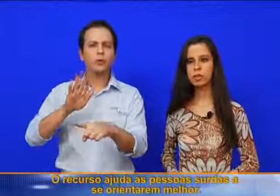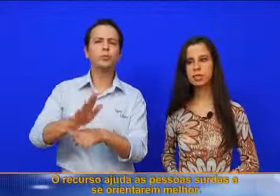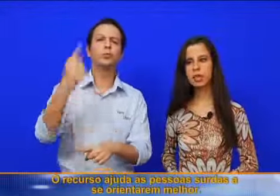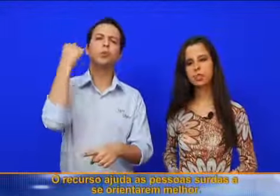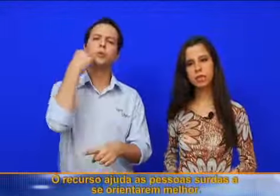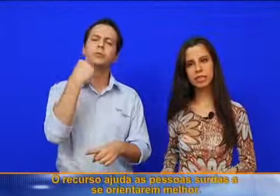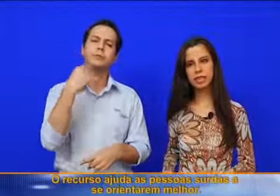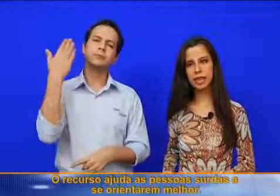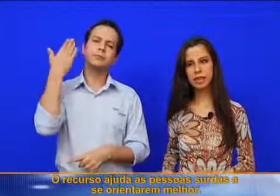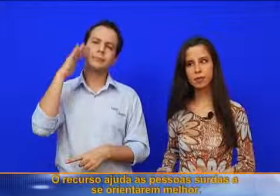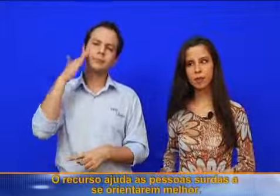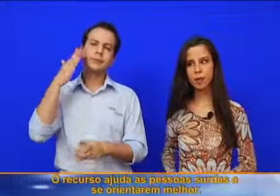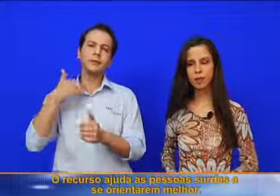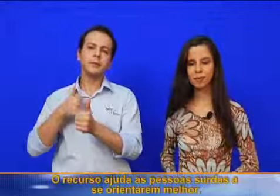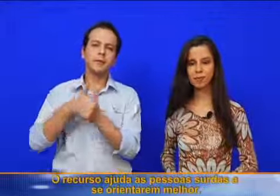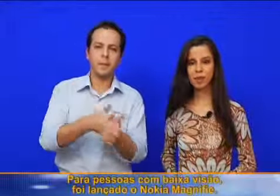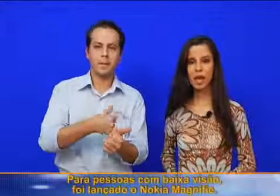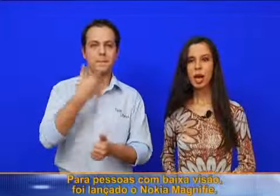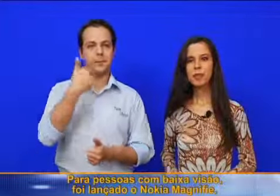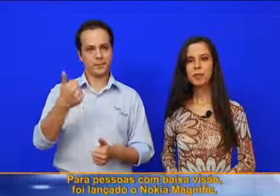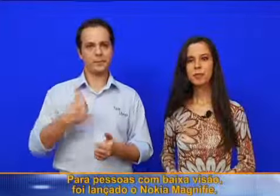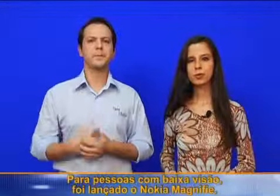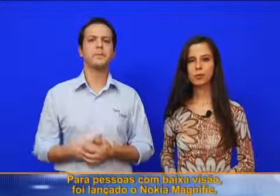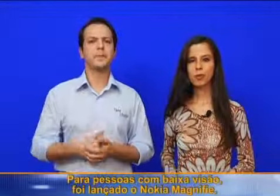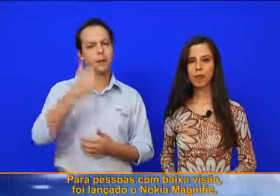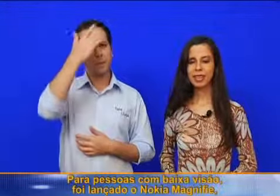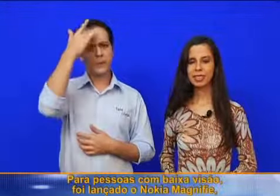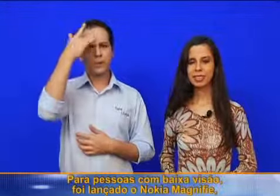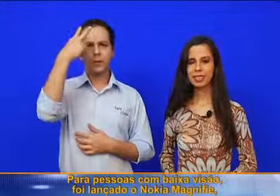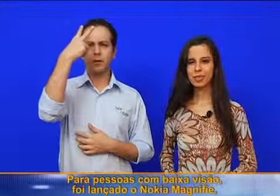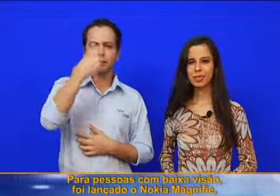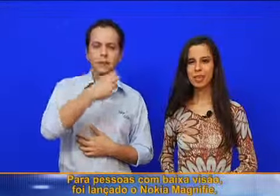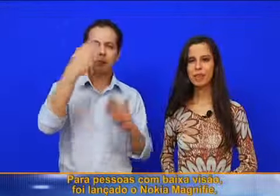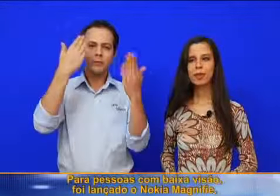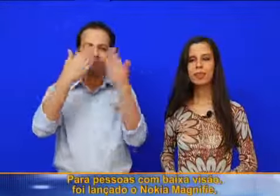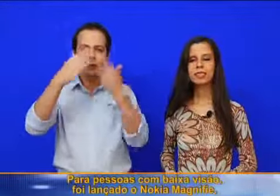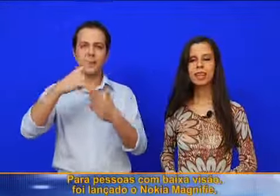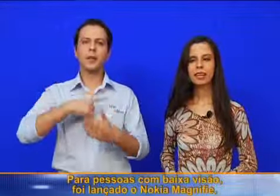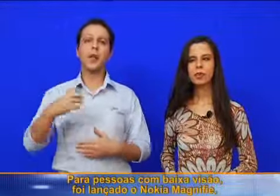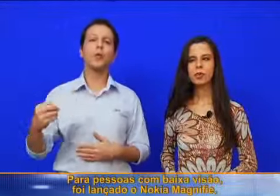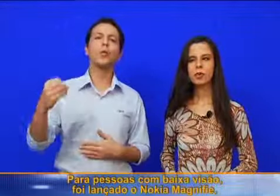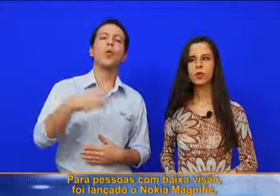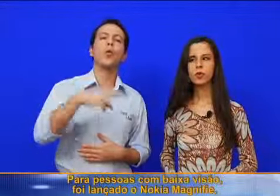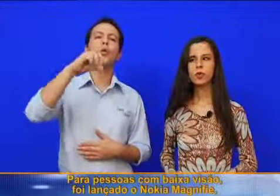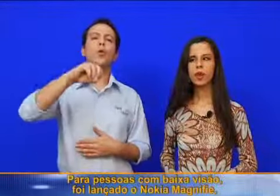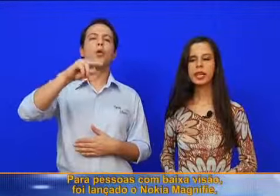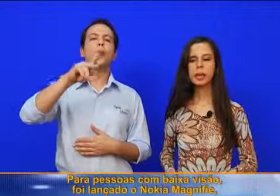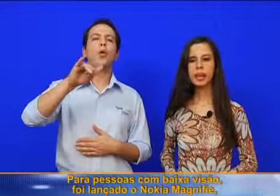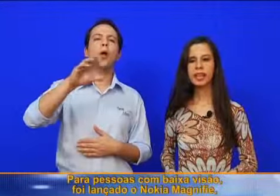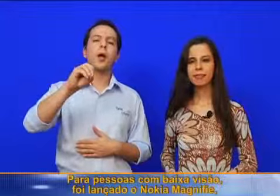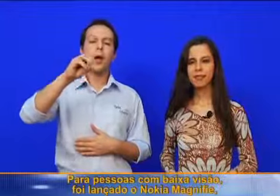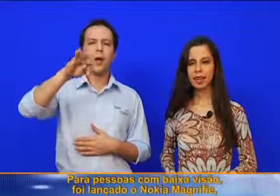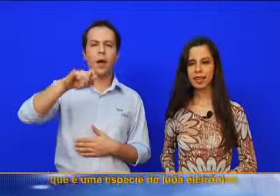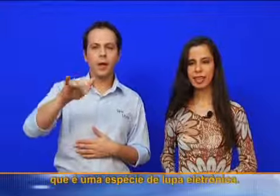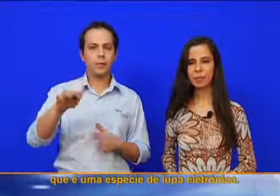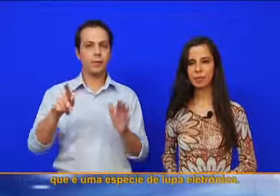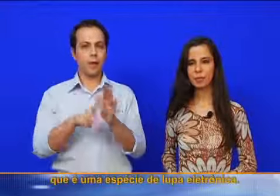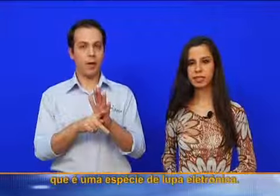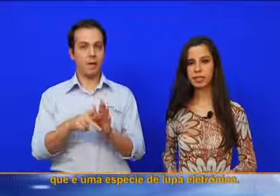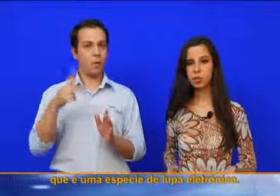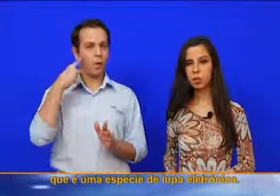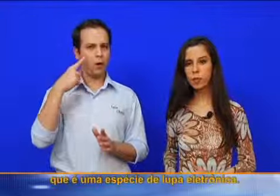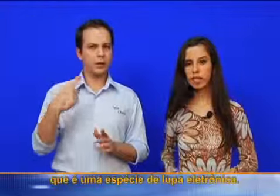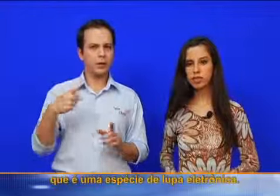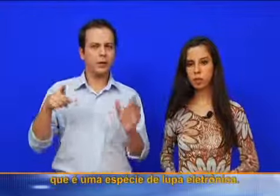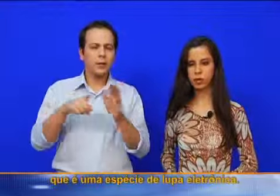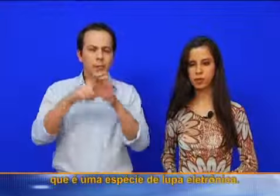pessoas surdas a se orientarem melhor. Para pessoas com baixa visão, foi lançado o Nokia Magnify, que é uma